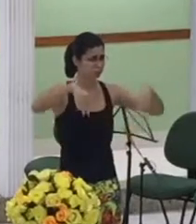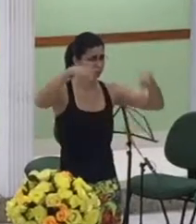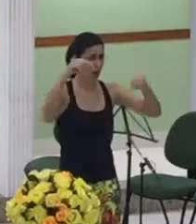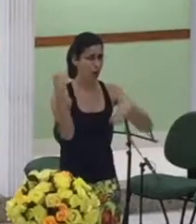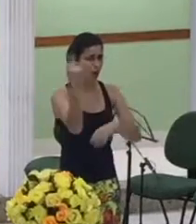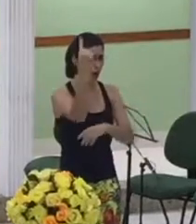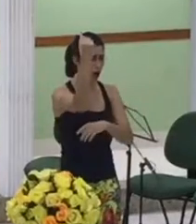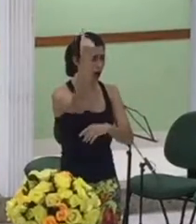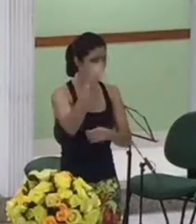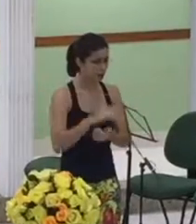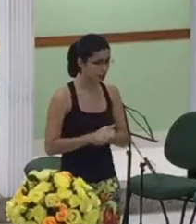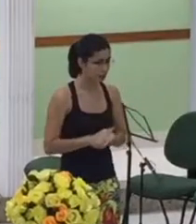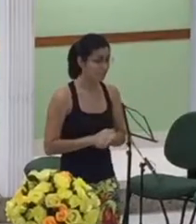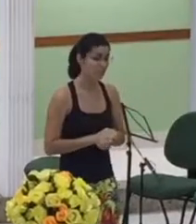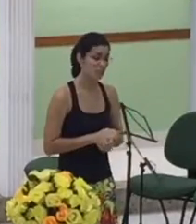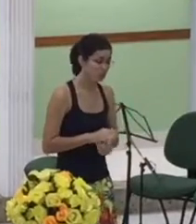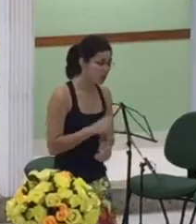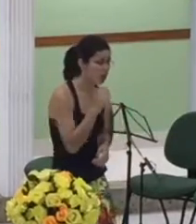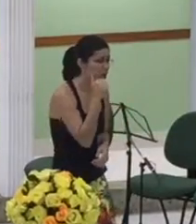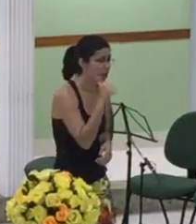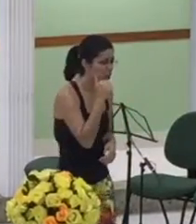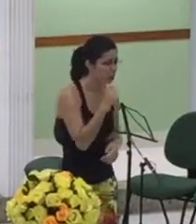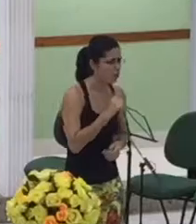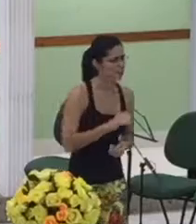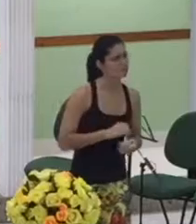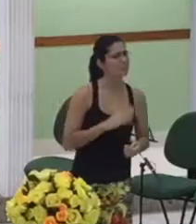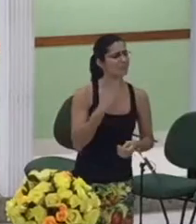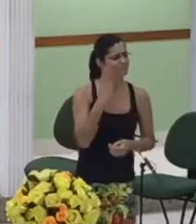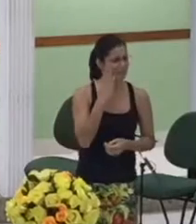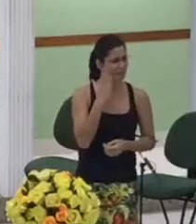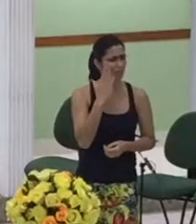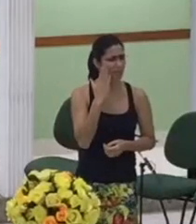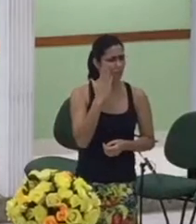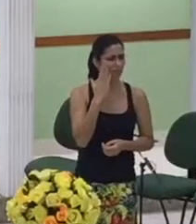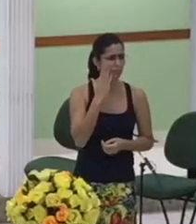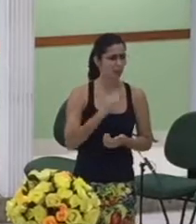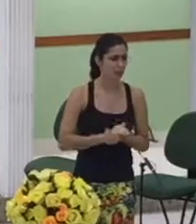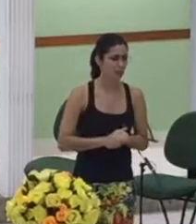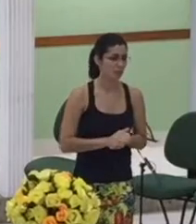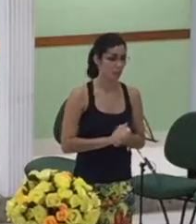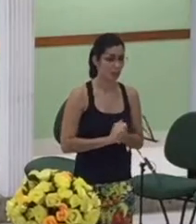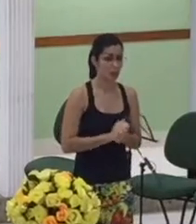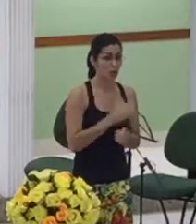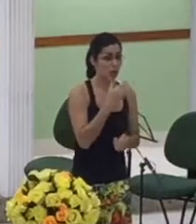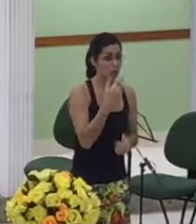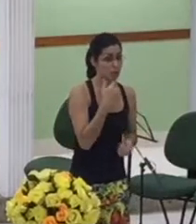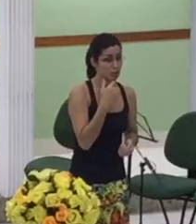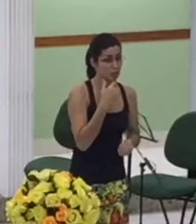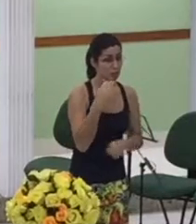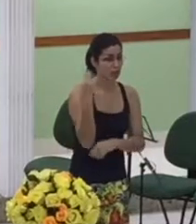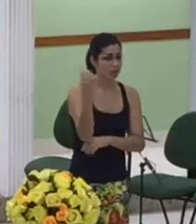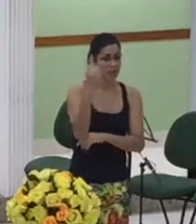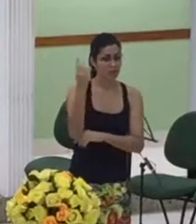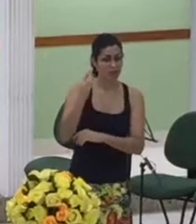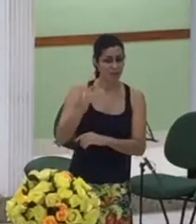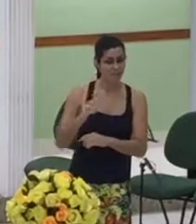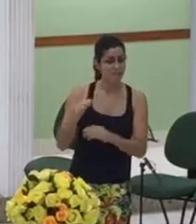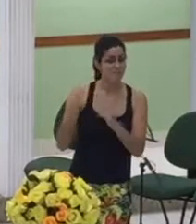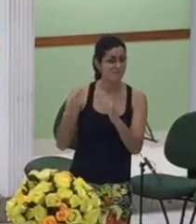sabia que Davi não tinha ido para a guerra mas ele não deve ter contado vou mancar Davi não vai dessa vez não vai não